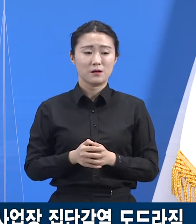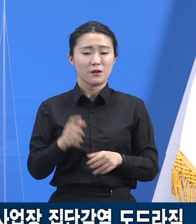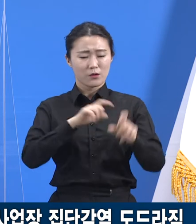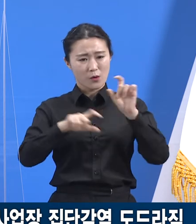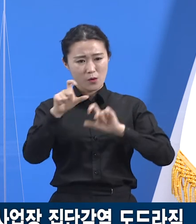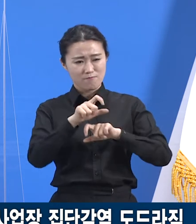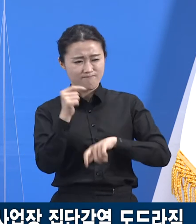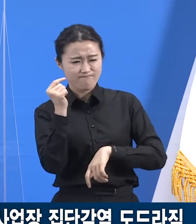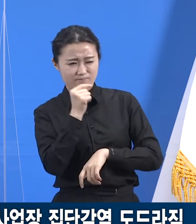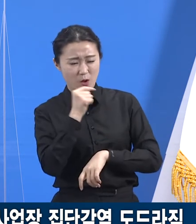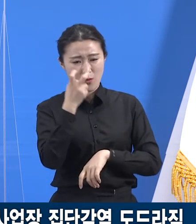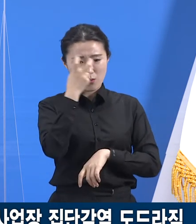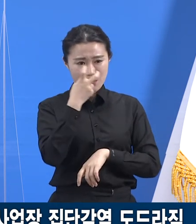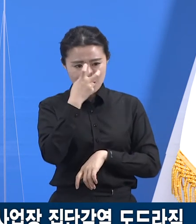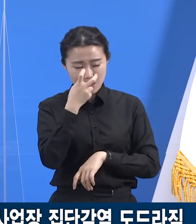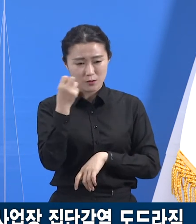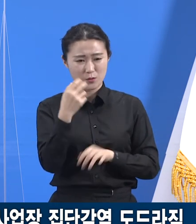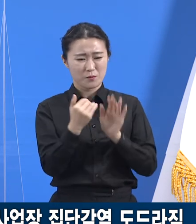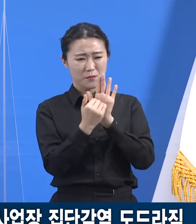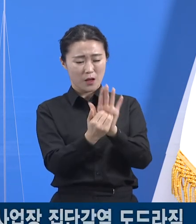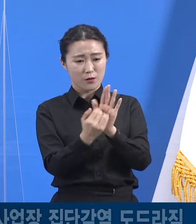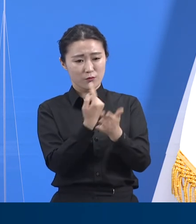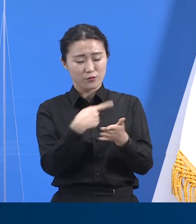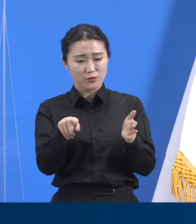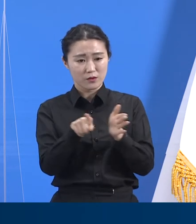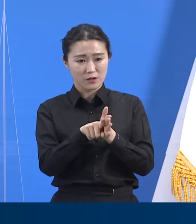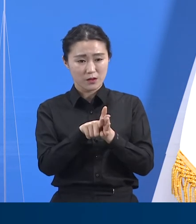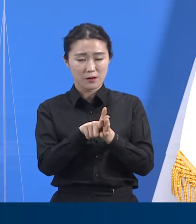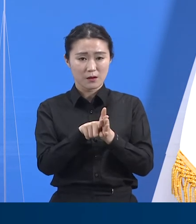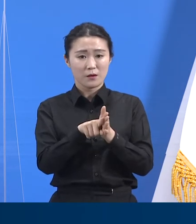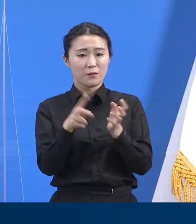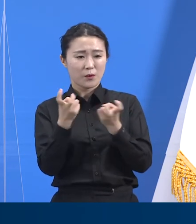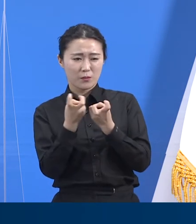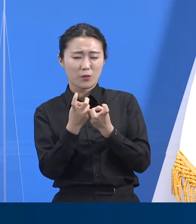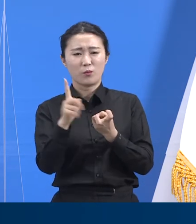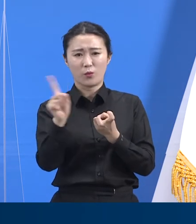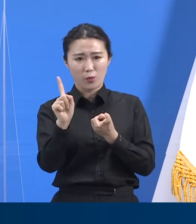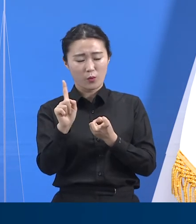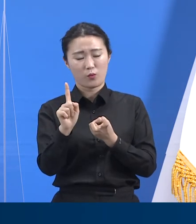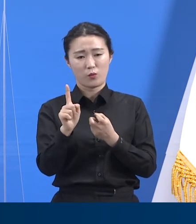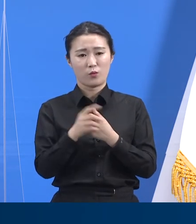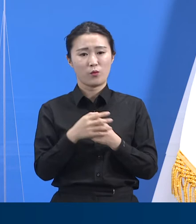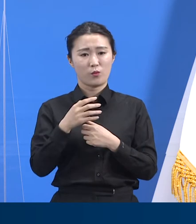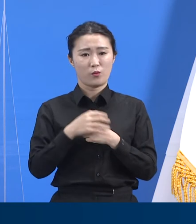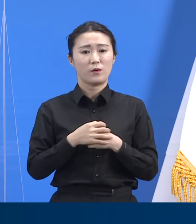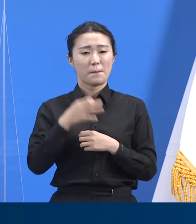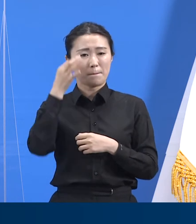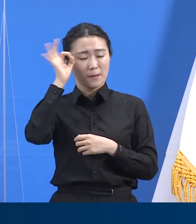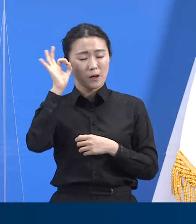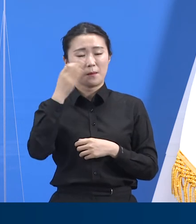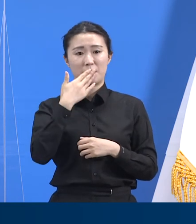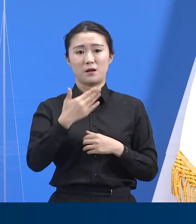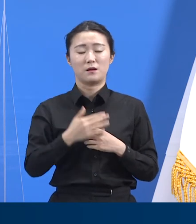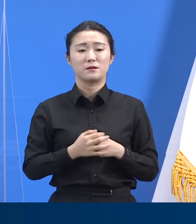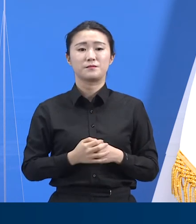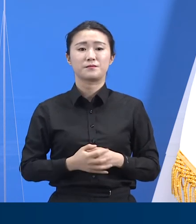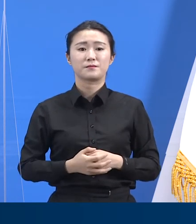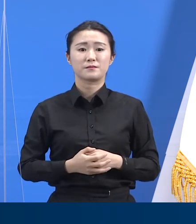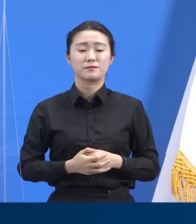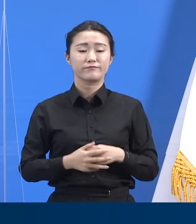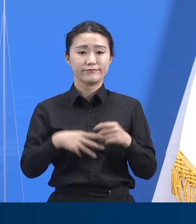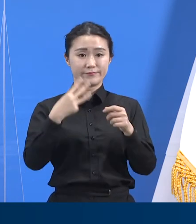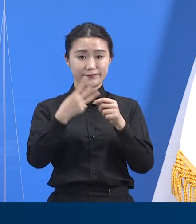알려줍니다. 셋째, 영국 변이주의 확산이 이 지역에서 드러나고 있다는 점입니다.